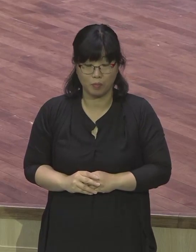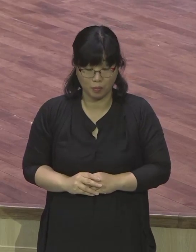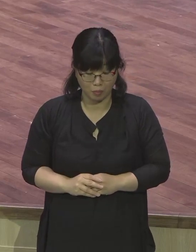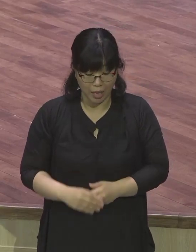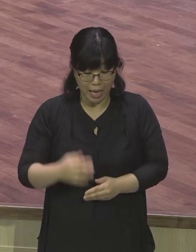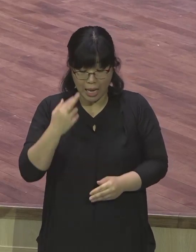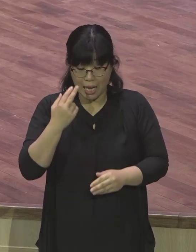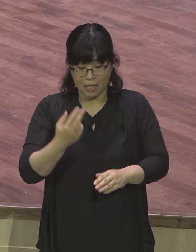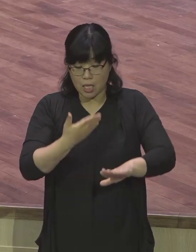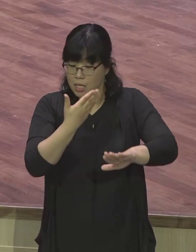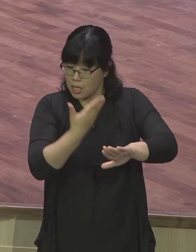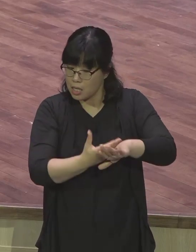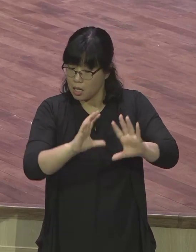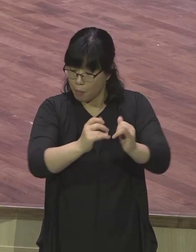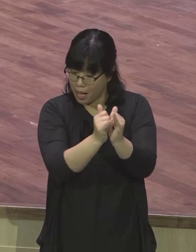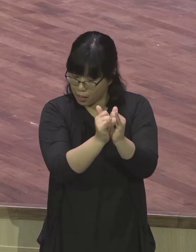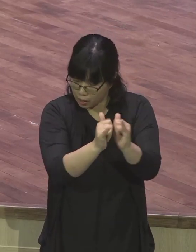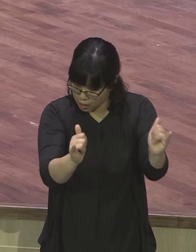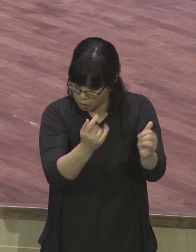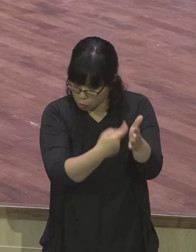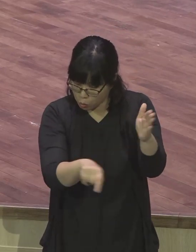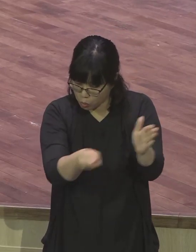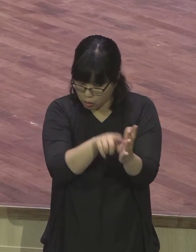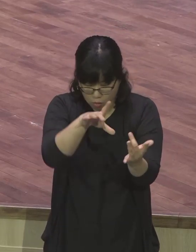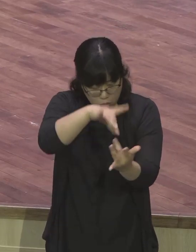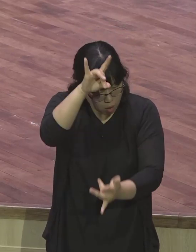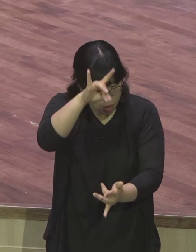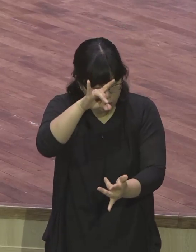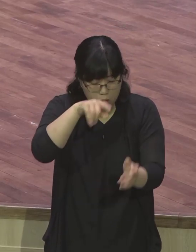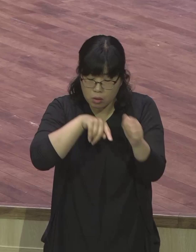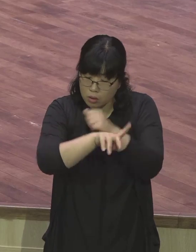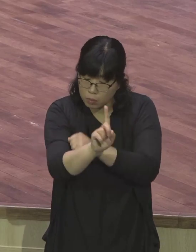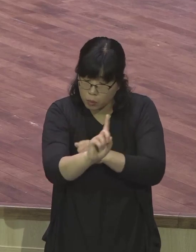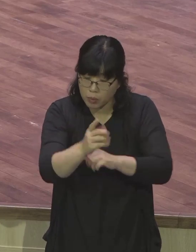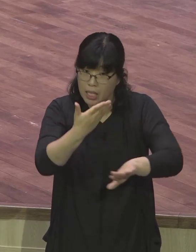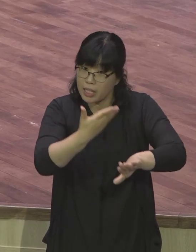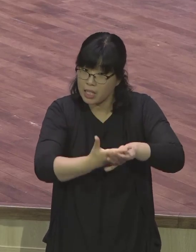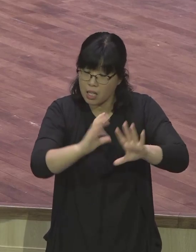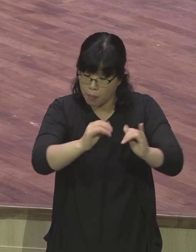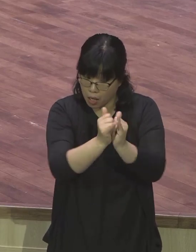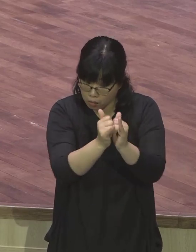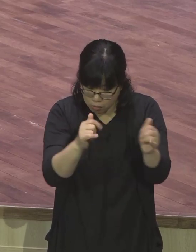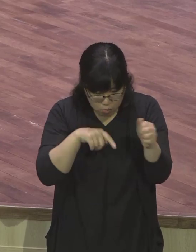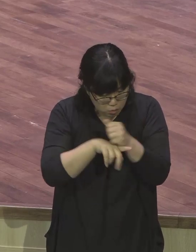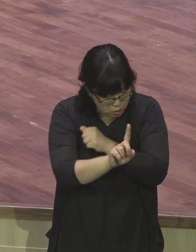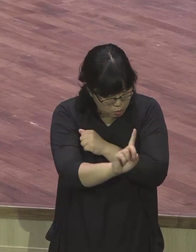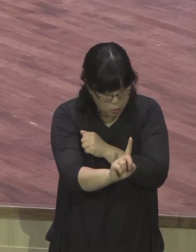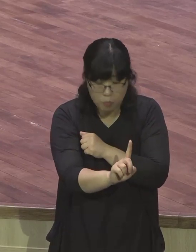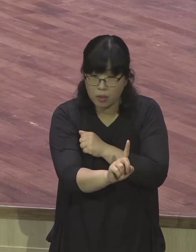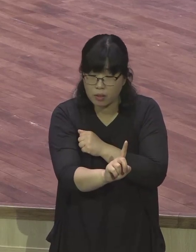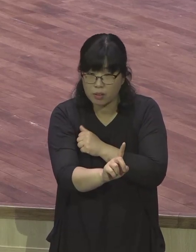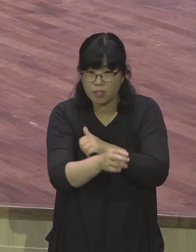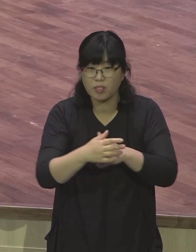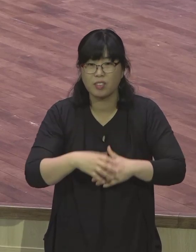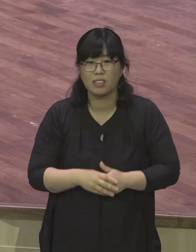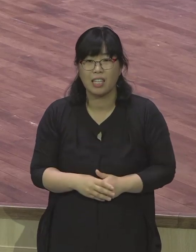바울은 유대인이기 때문에 이 이방인에게 복음을 전한다는 것은 하나님을 믿지 않는